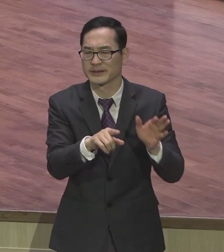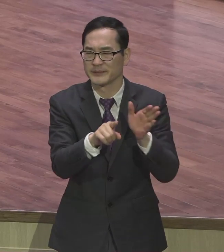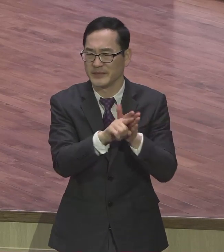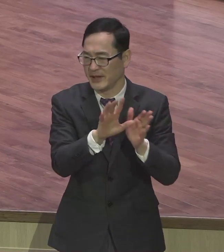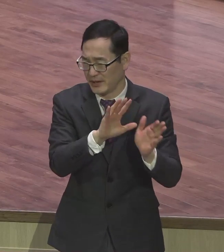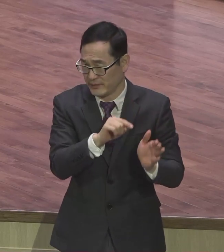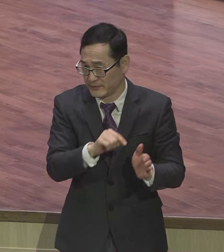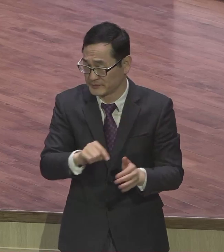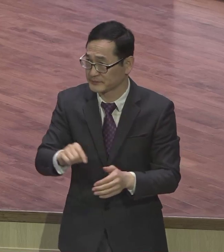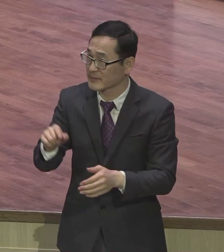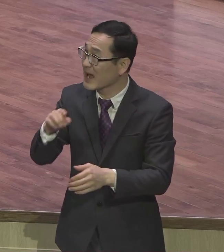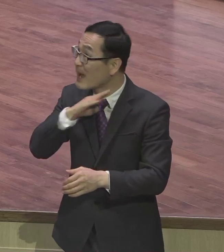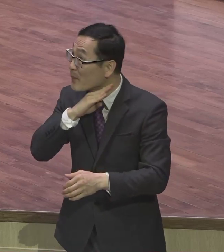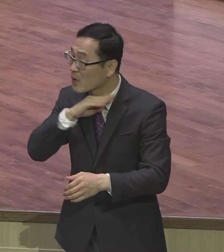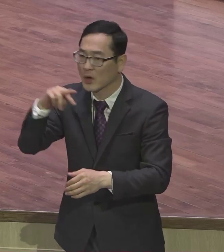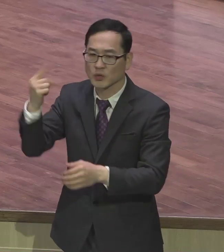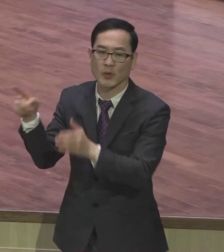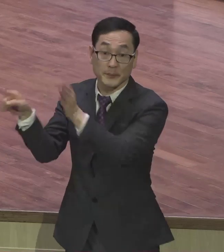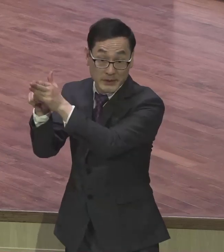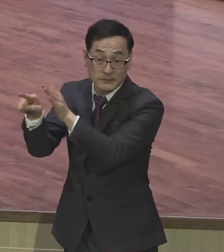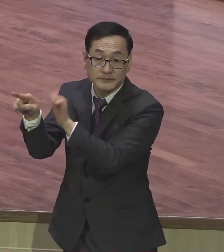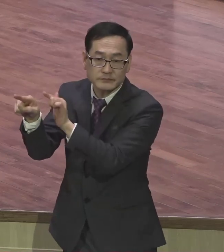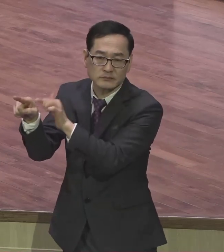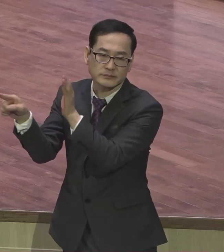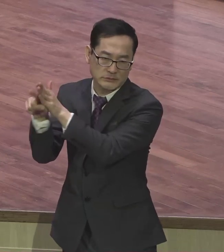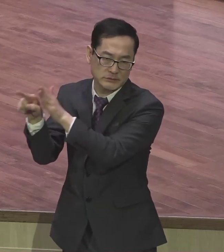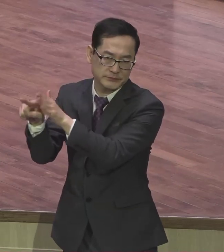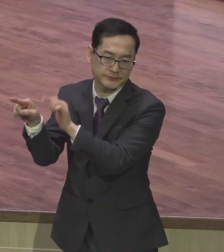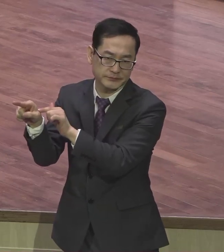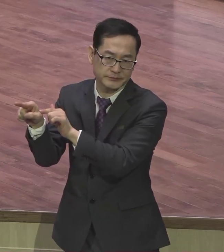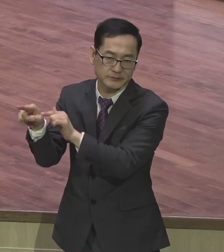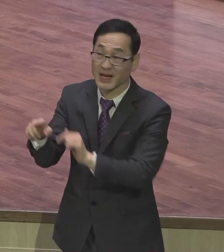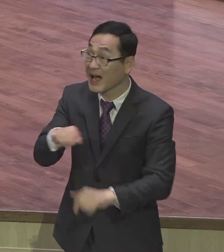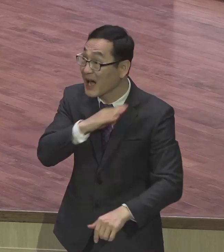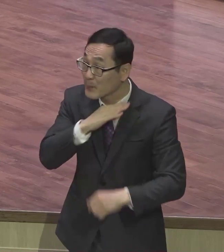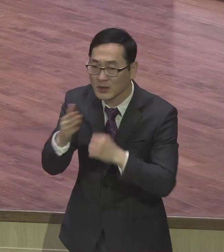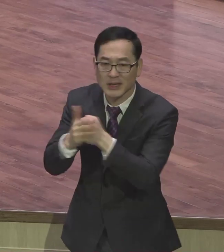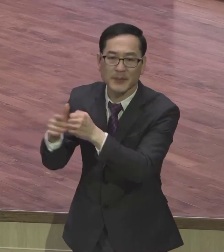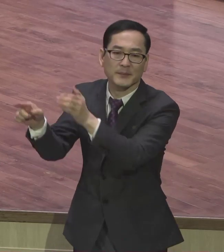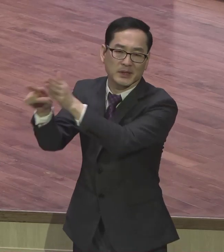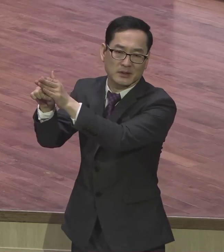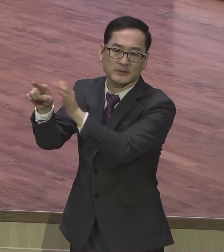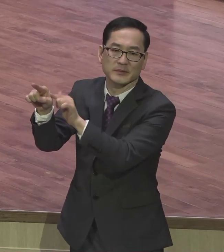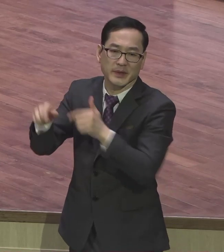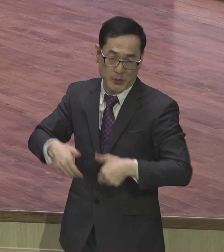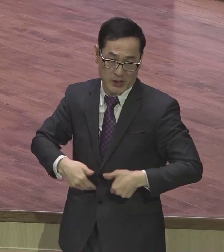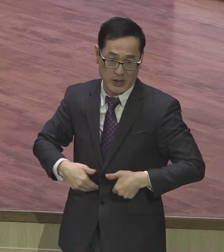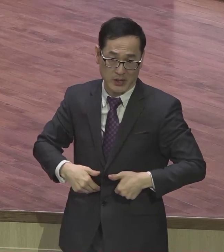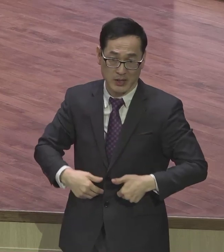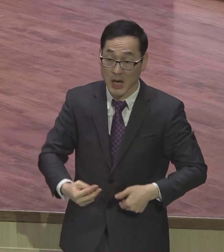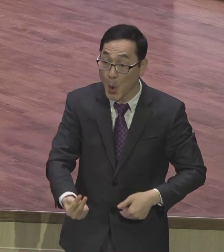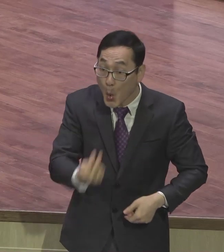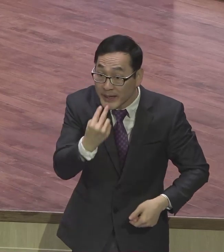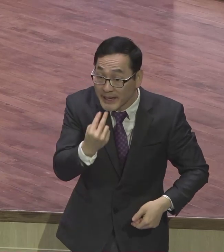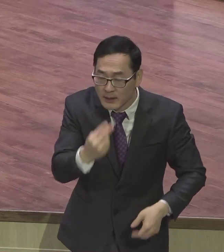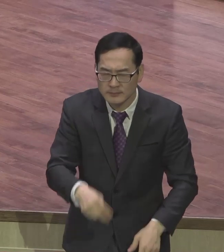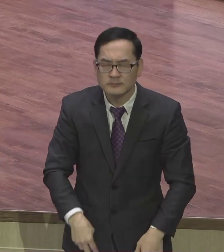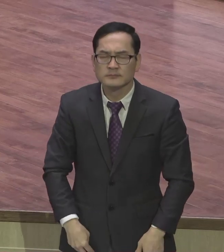믿음으로 응답 받는 거예요 안 보여요 안 보이니까 믿으라는 거예요 공기 보여요? 공기 보니 사람 손